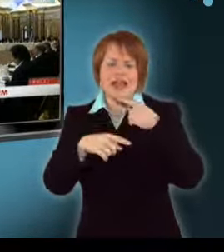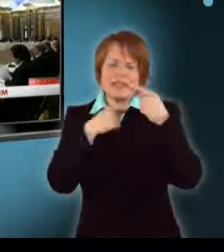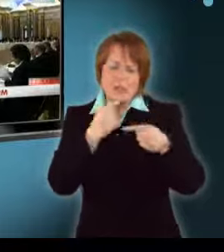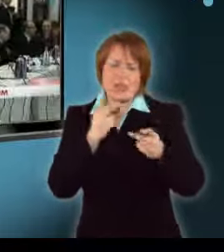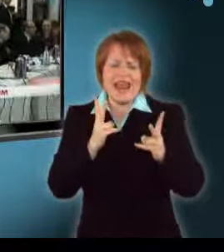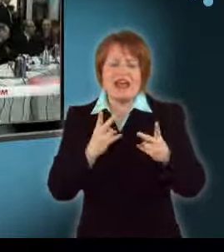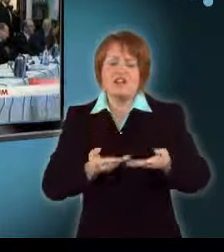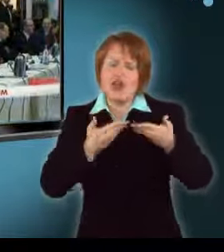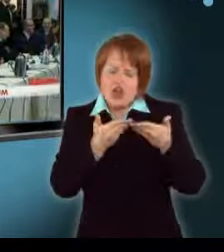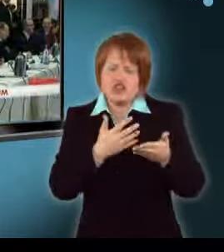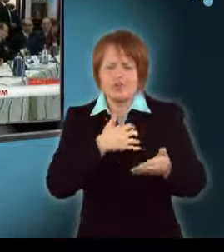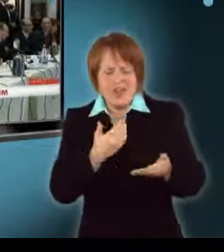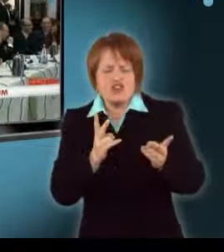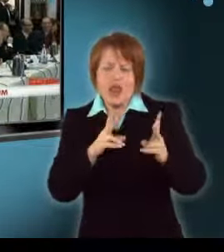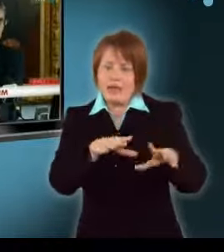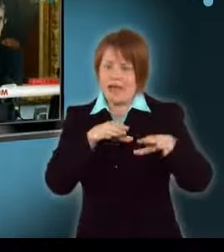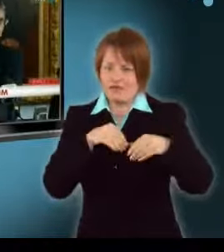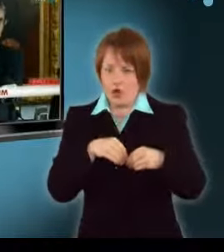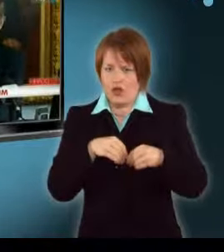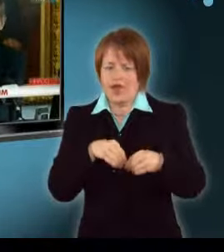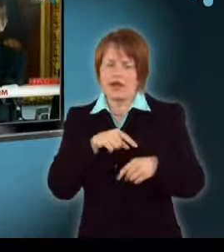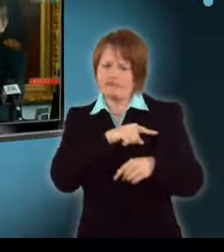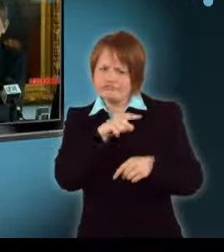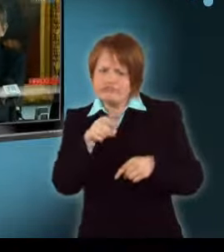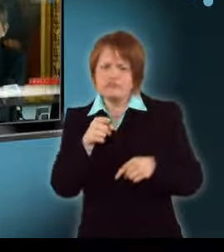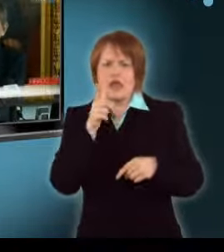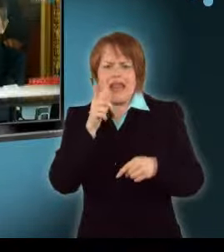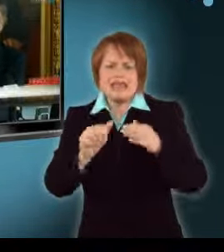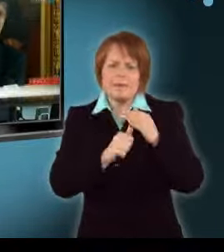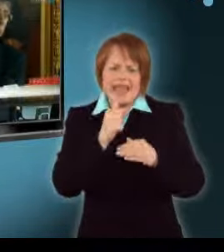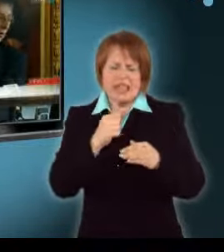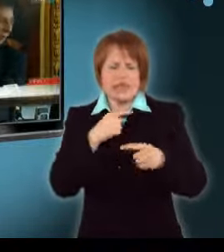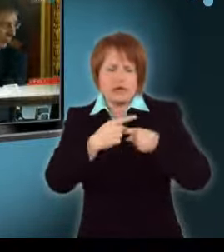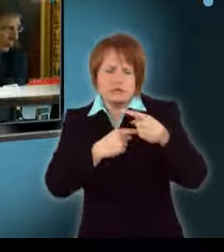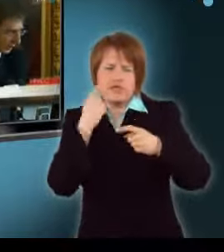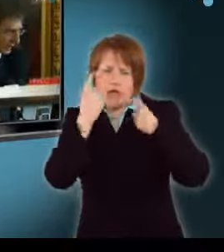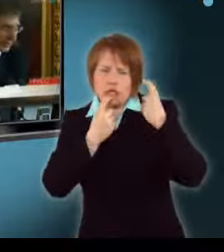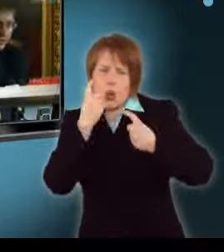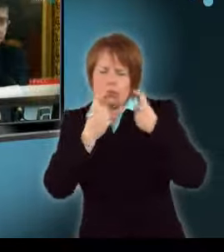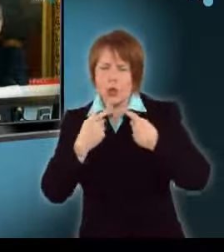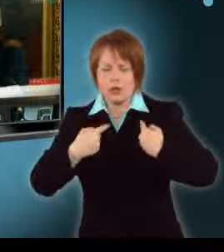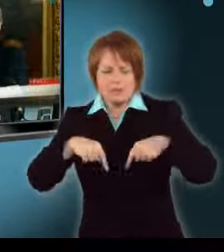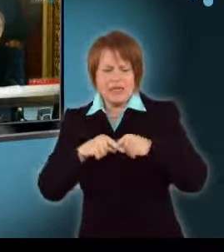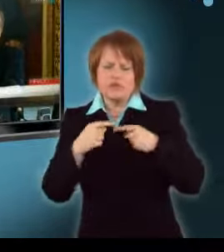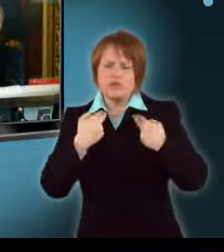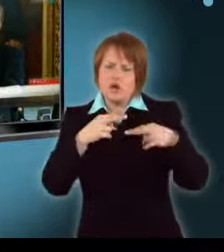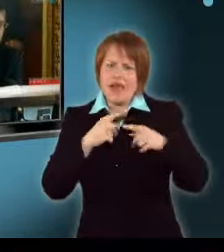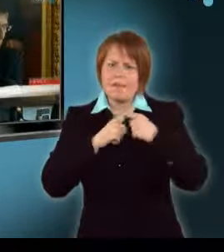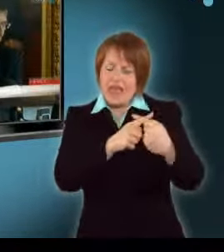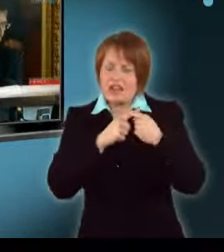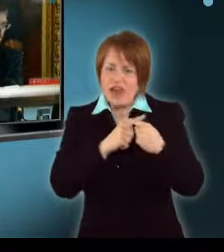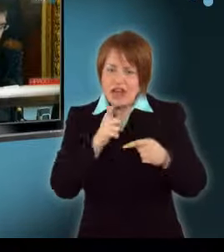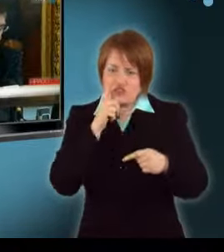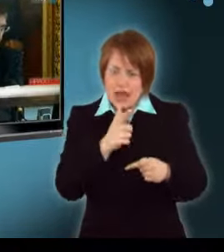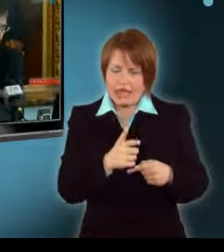elfogadtatására. Még egyszer mindenki végig fogja ezeket gondolni, mi tovább fogunk érvelni, és én szerintem az idő